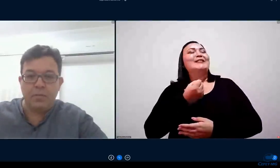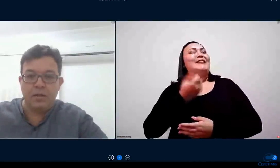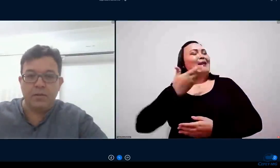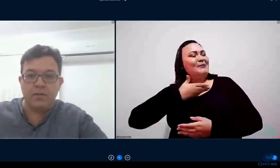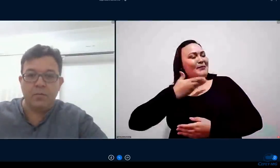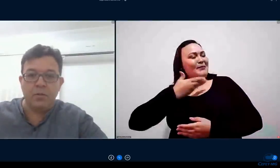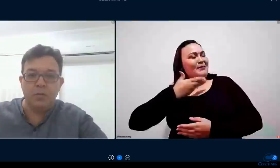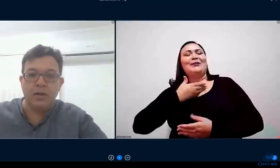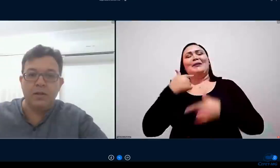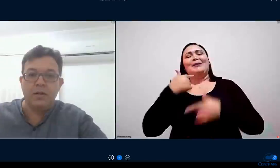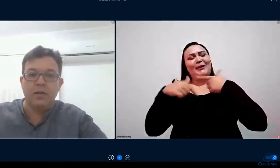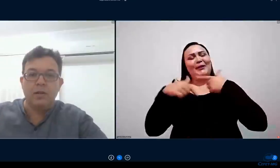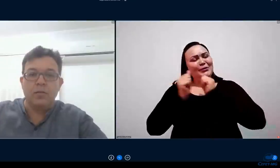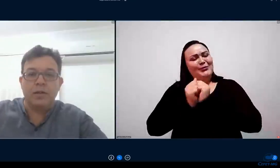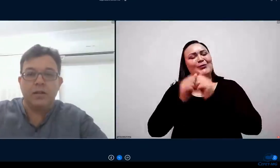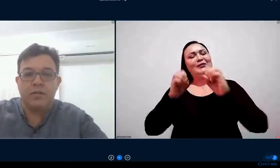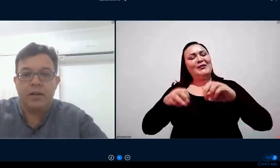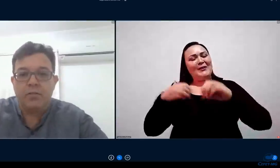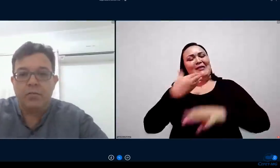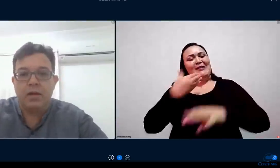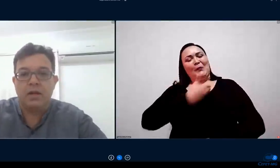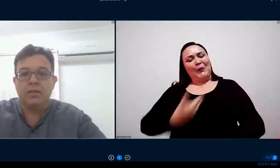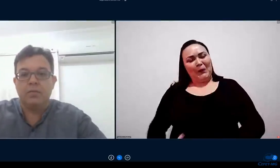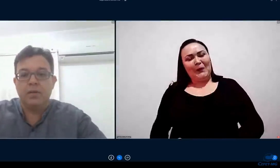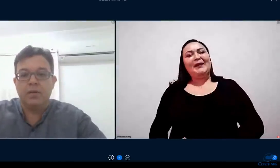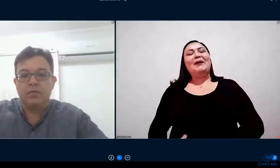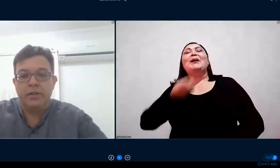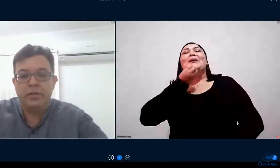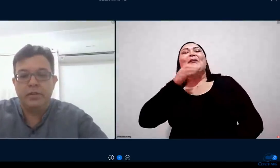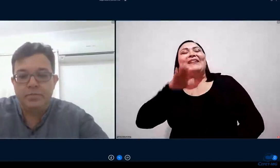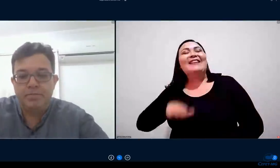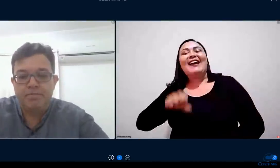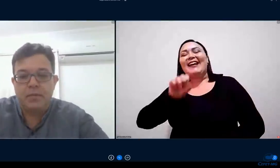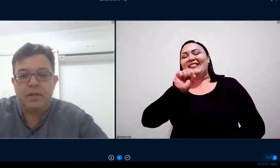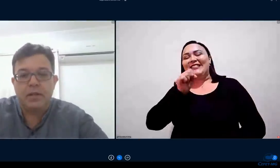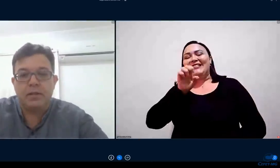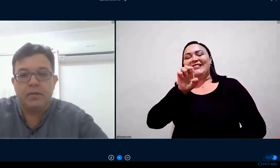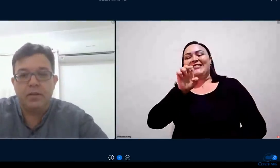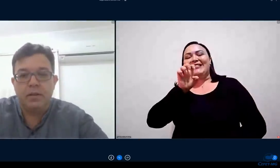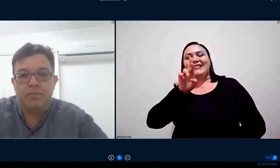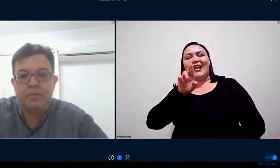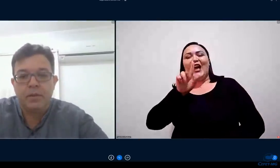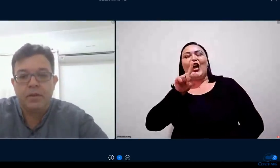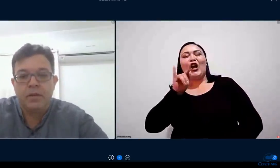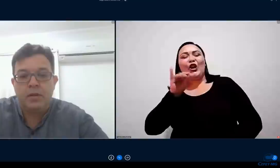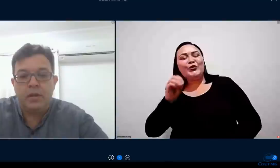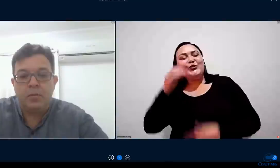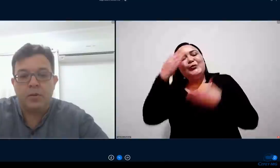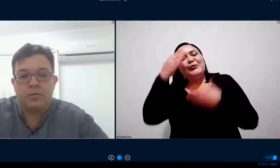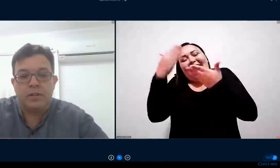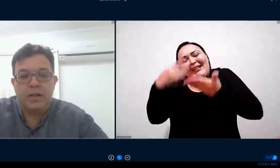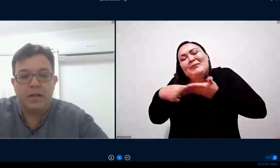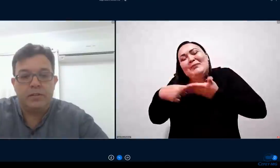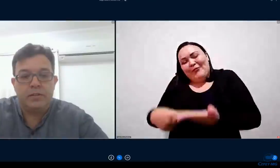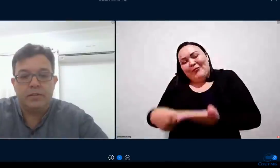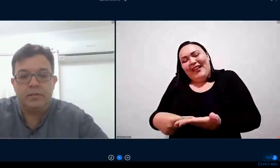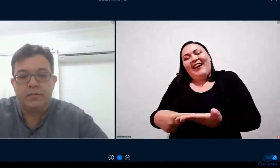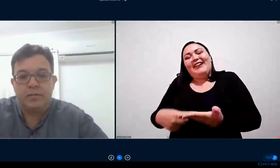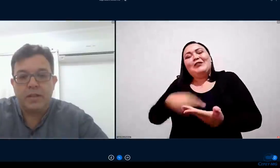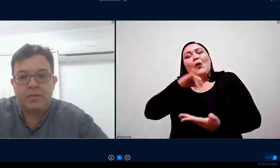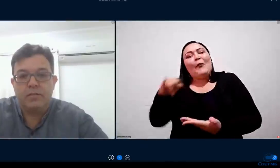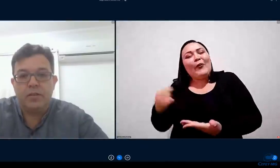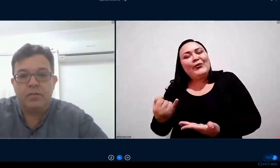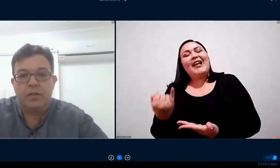batalha aí pela educação pública boa tarde Sérgio obrigado aí pelo convite agradecer a oportunidade